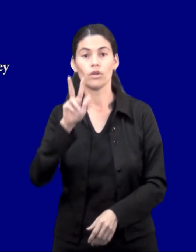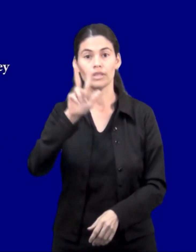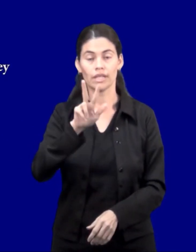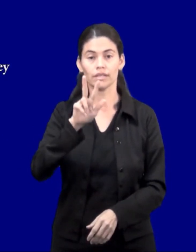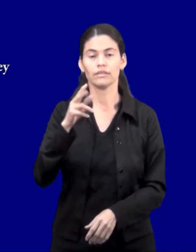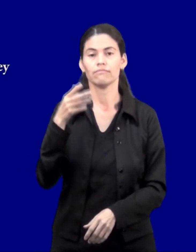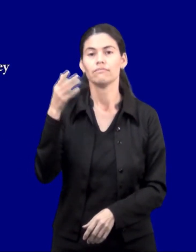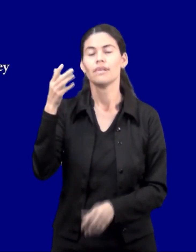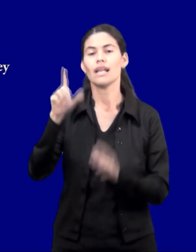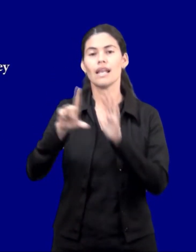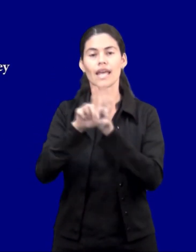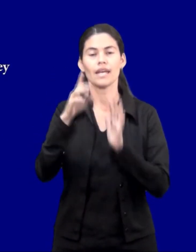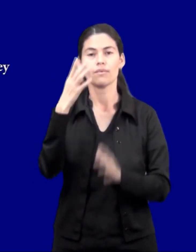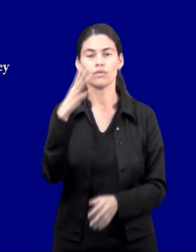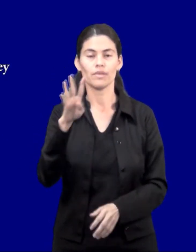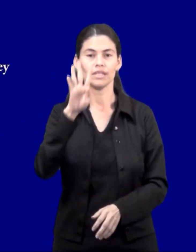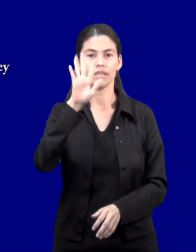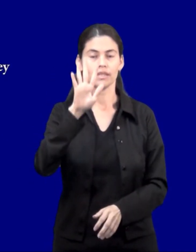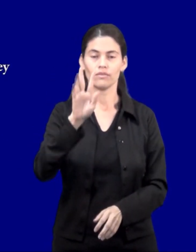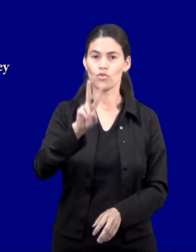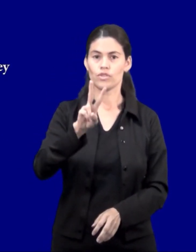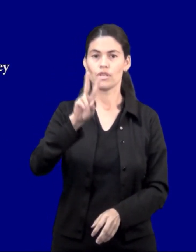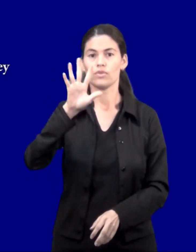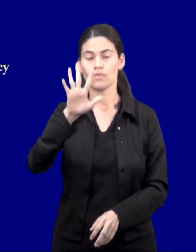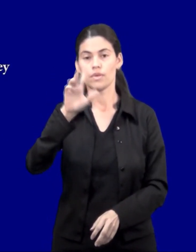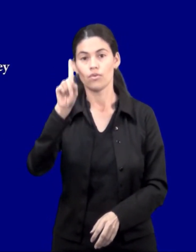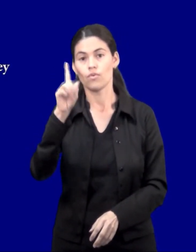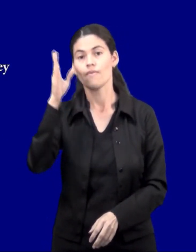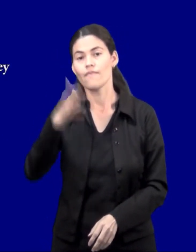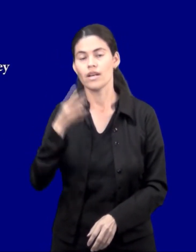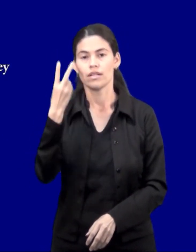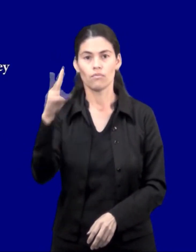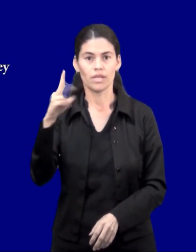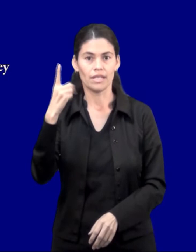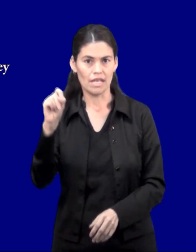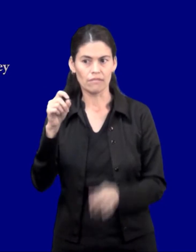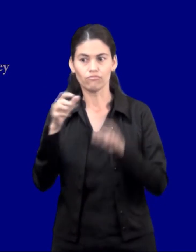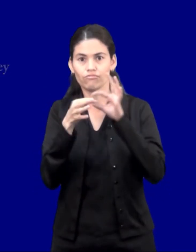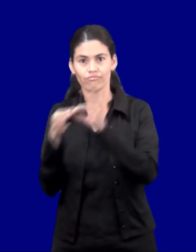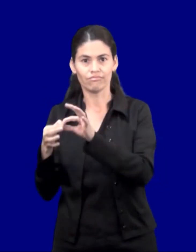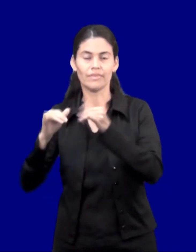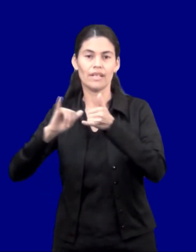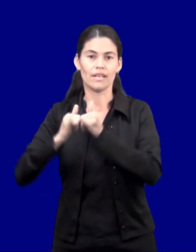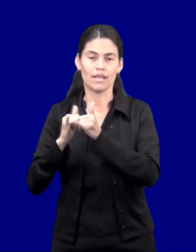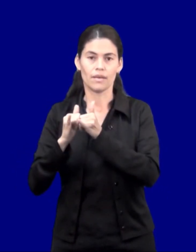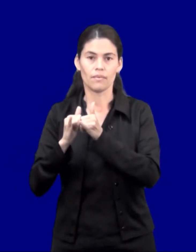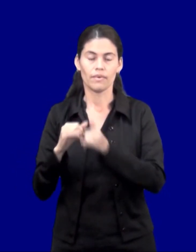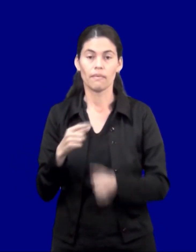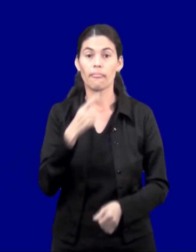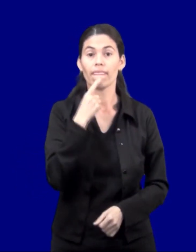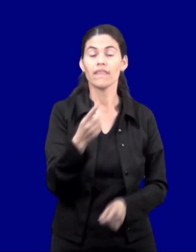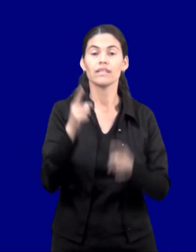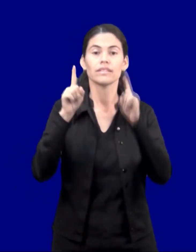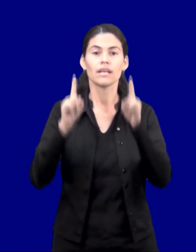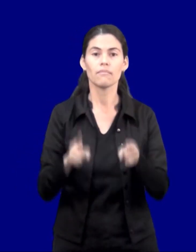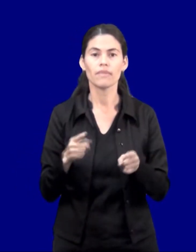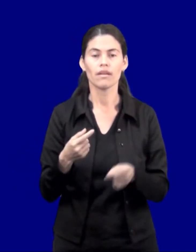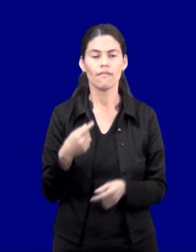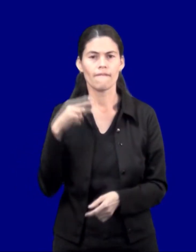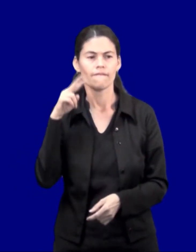número 3 de la ley 4251 barra 2010 de Lenguas. Que,